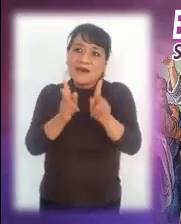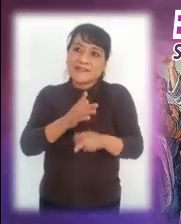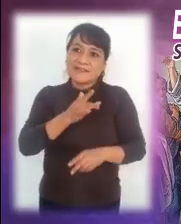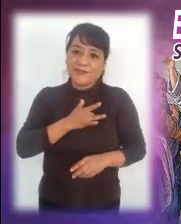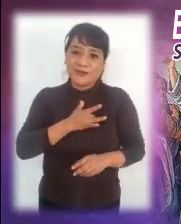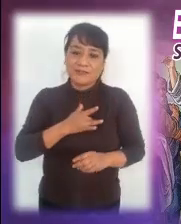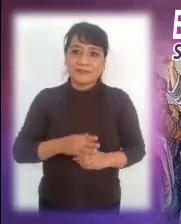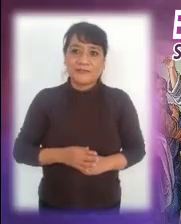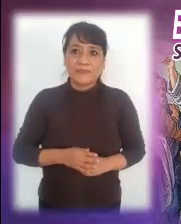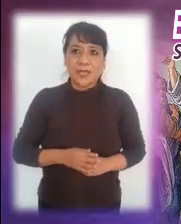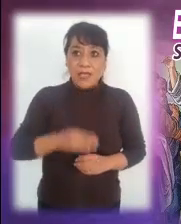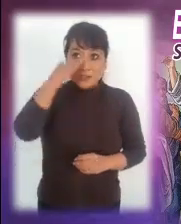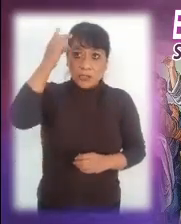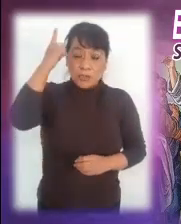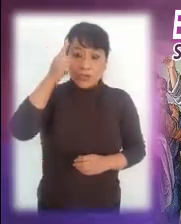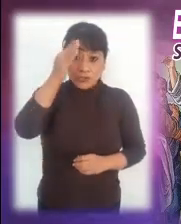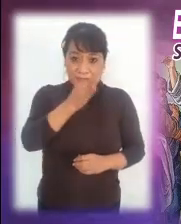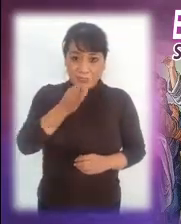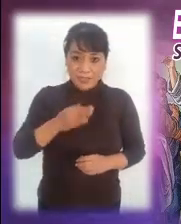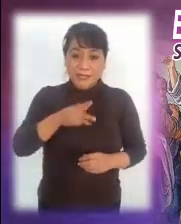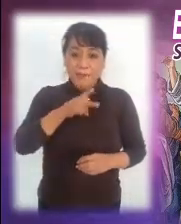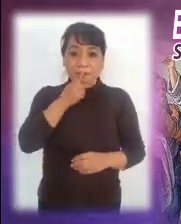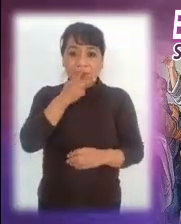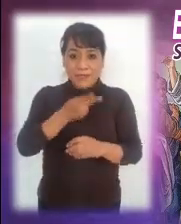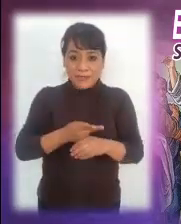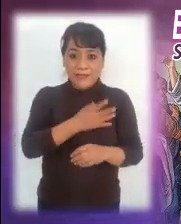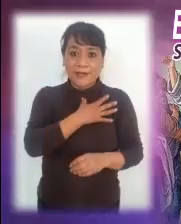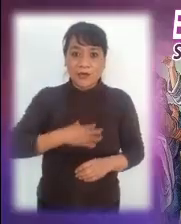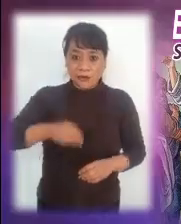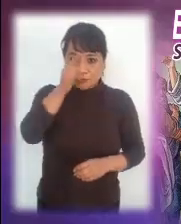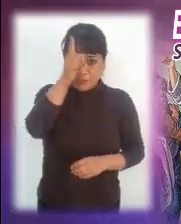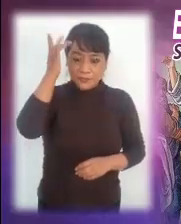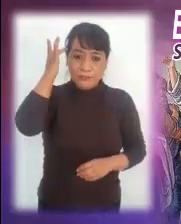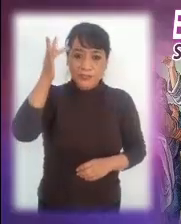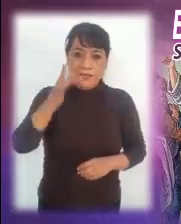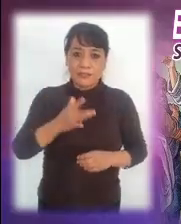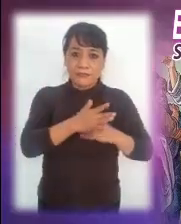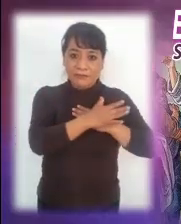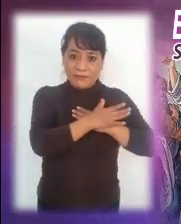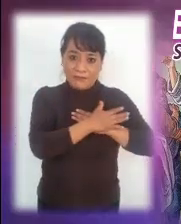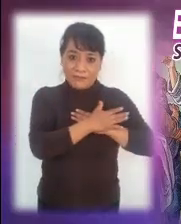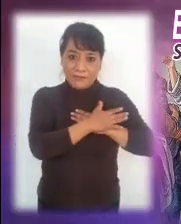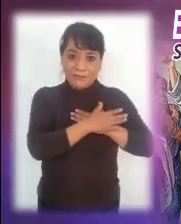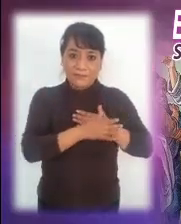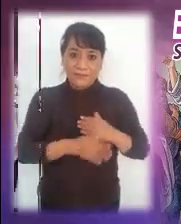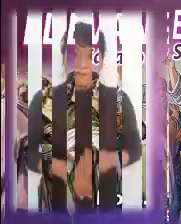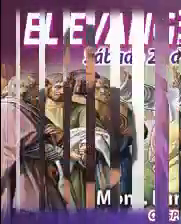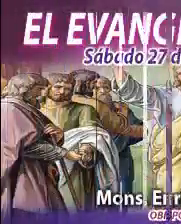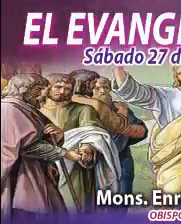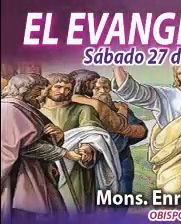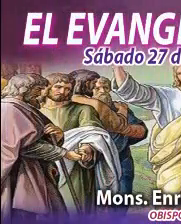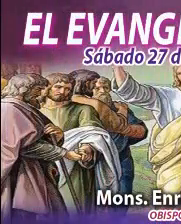del corazón. El Señor te bendiga en nombre del Padre, y del Hijo, y del Espíritu Santo.